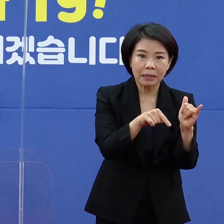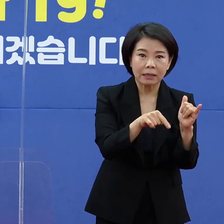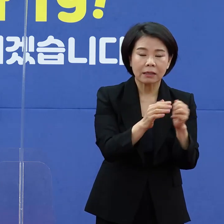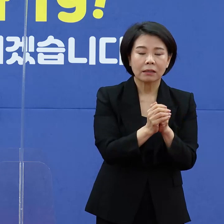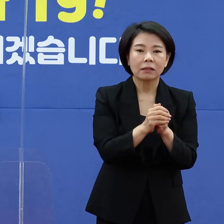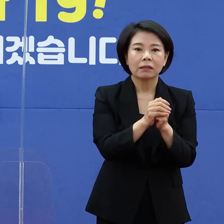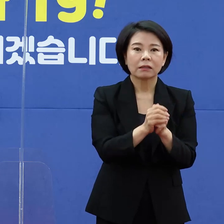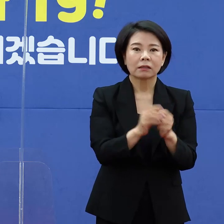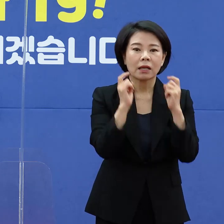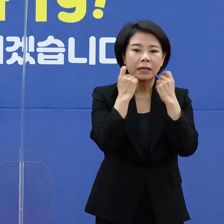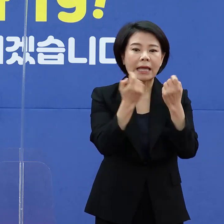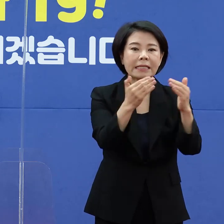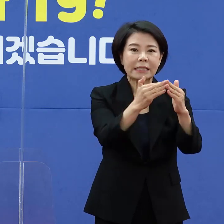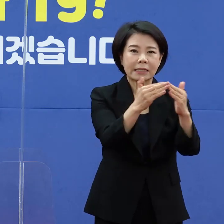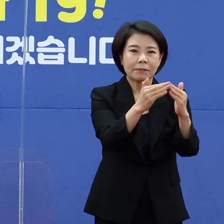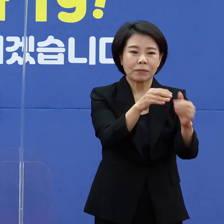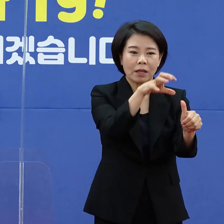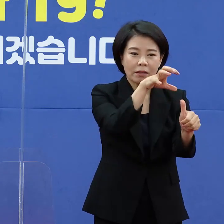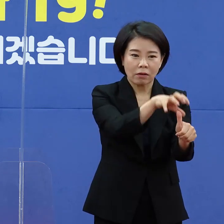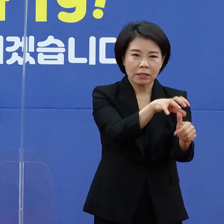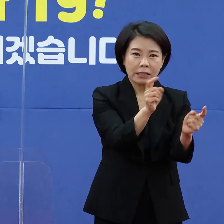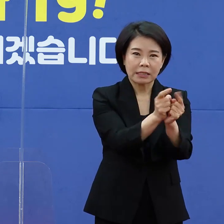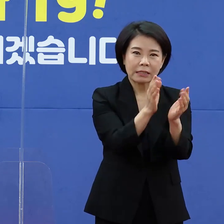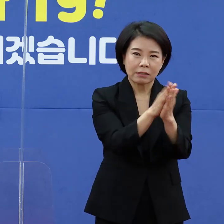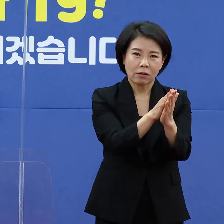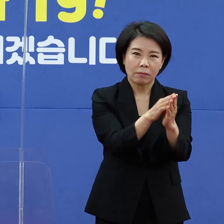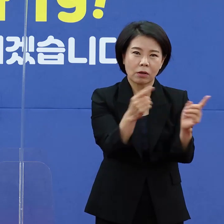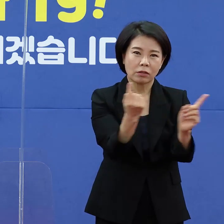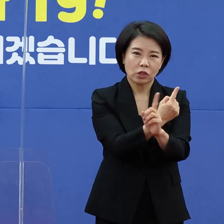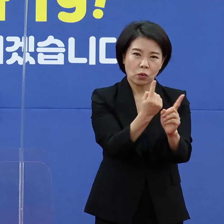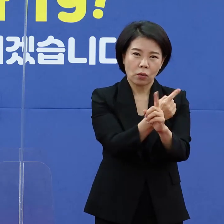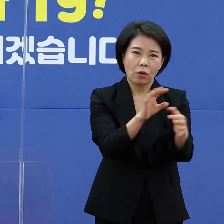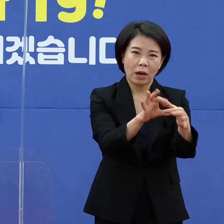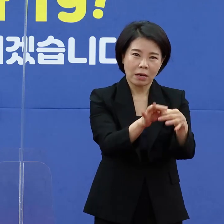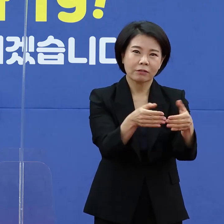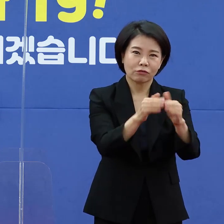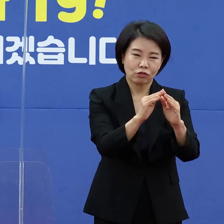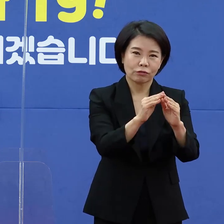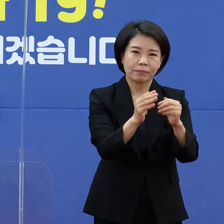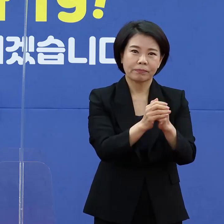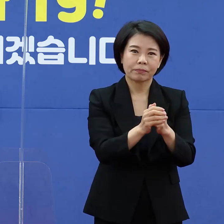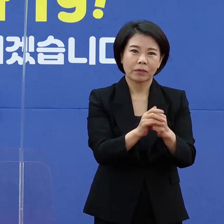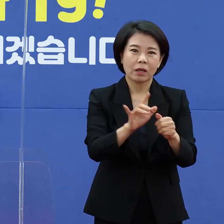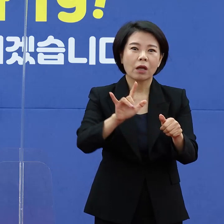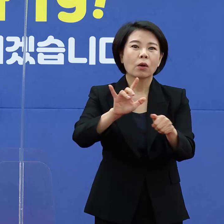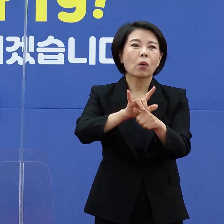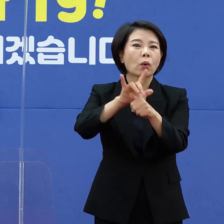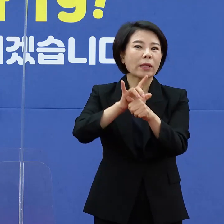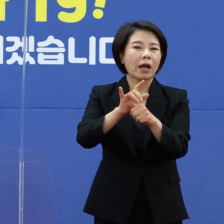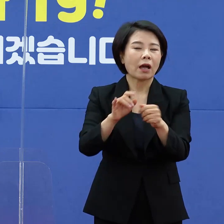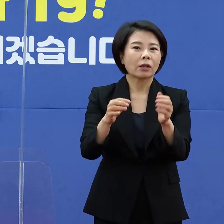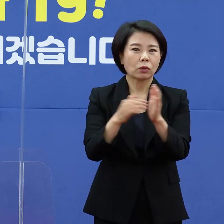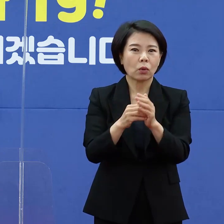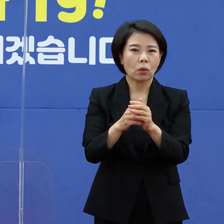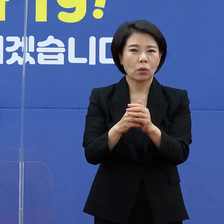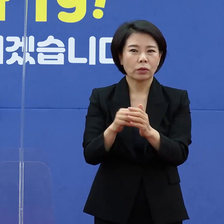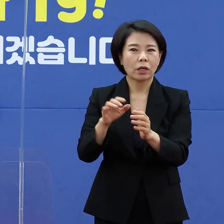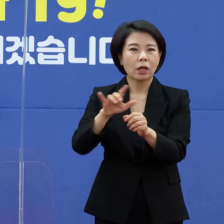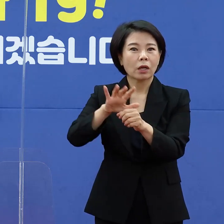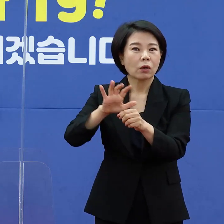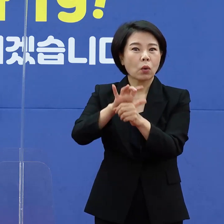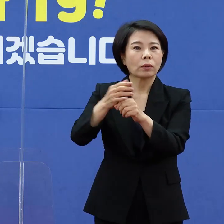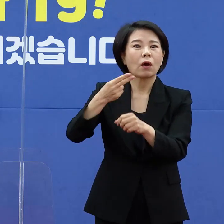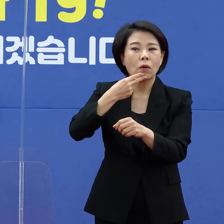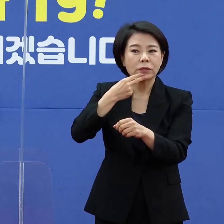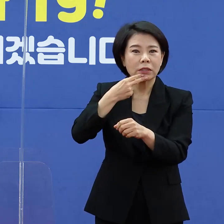재택격리자 대면 진료 체계 구축에 대한 내용입니다. 코로나 환자의 대면 진료와 비코로나 질환에